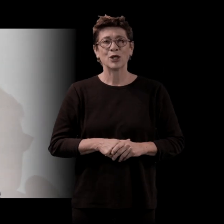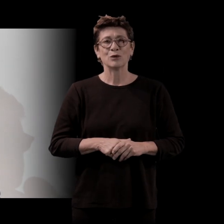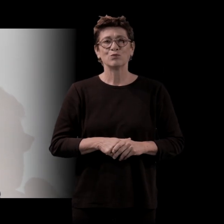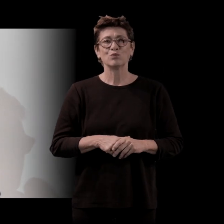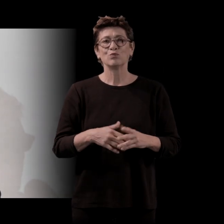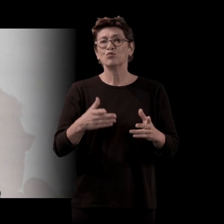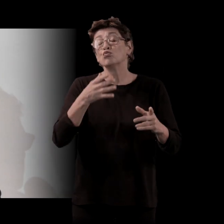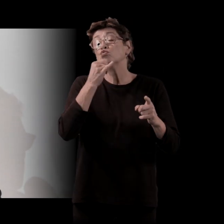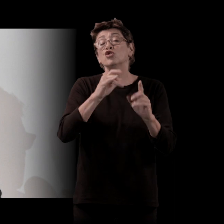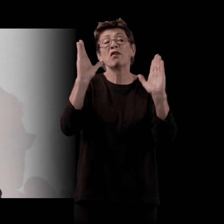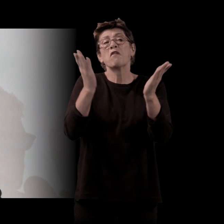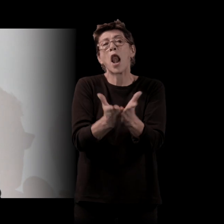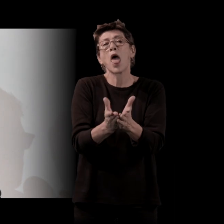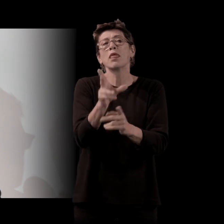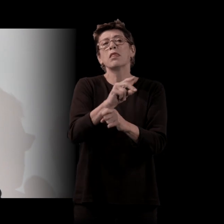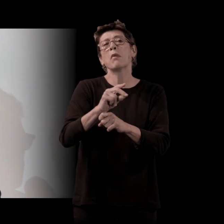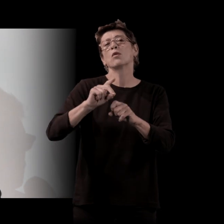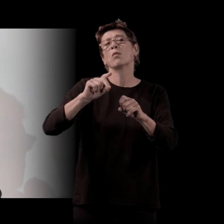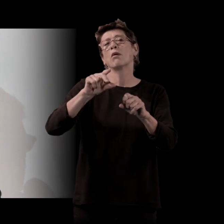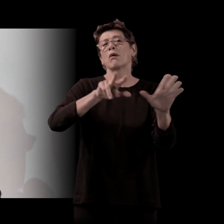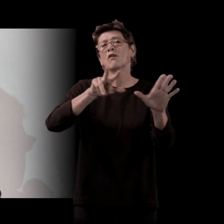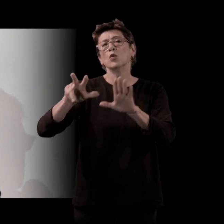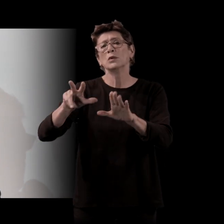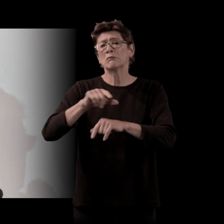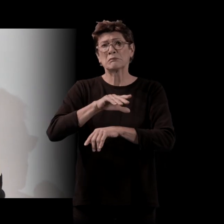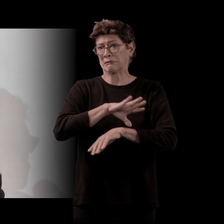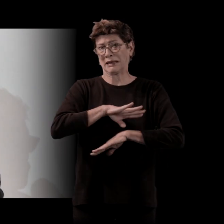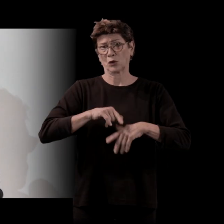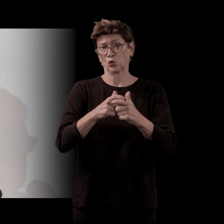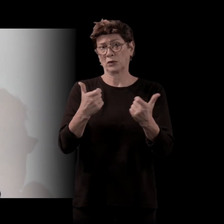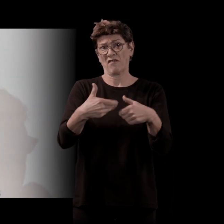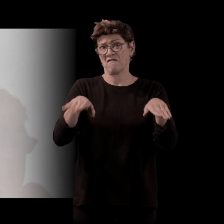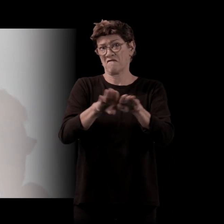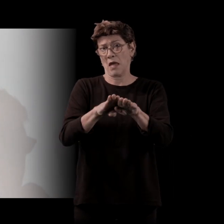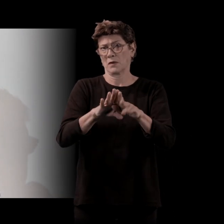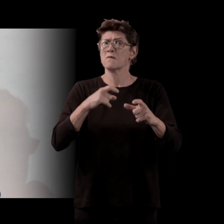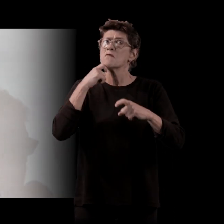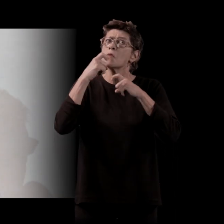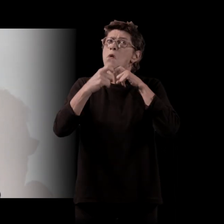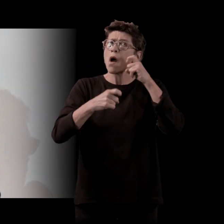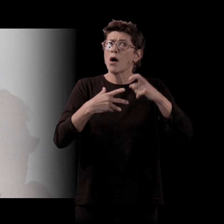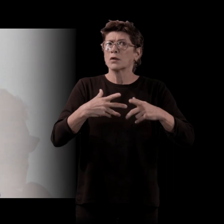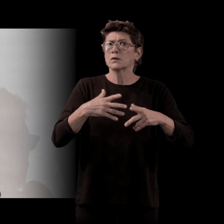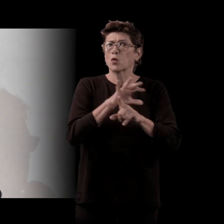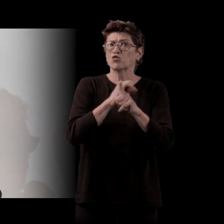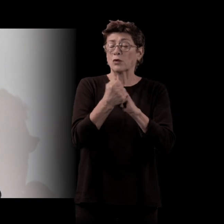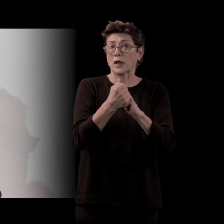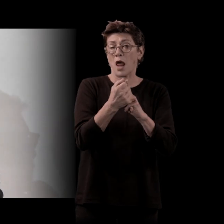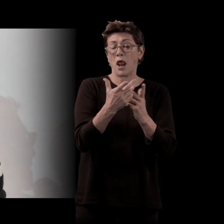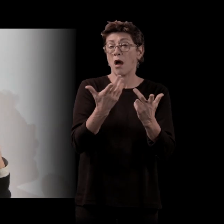usine ferme. Et cette violence sociale va se traduire par de la violence tout court.'est-à-dire que ces mecs qui perdent leur emploi deviennent un peu prêts à